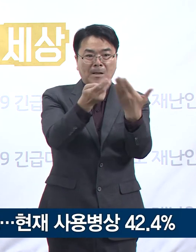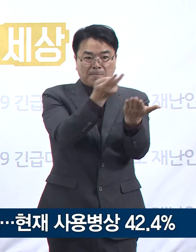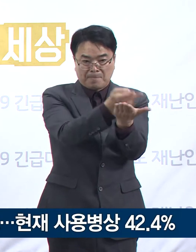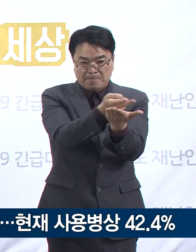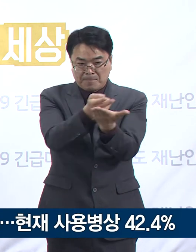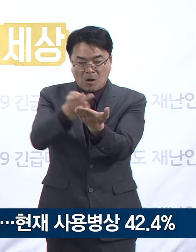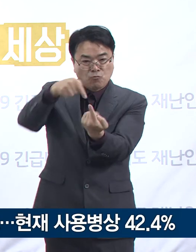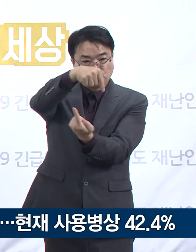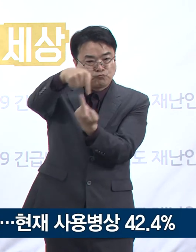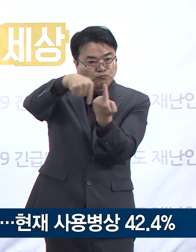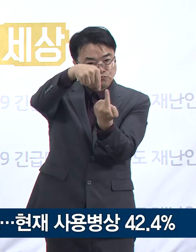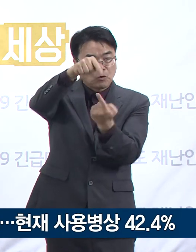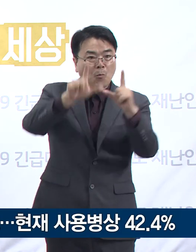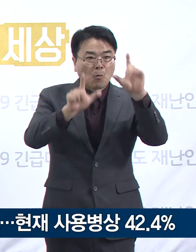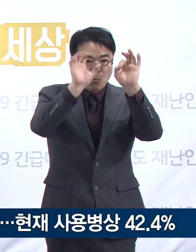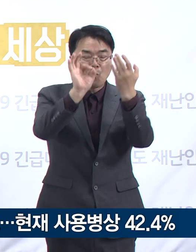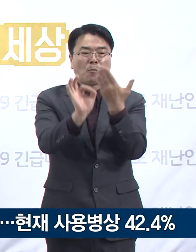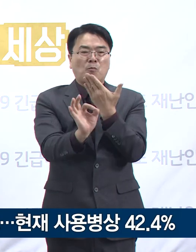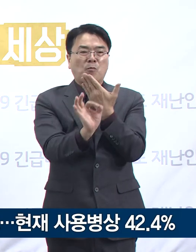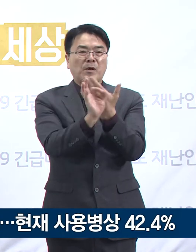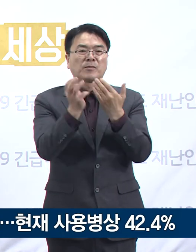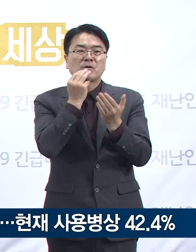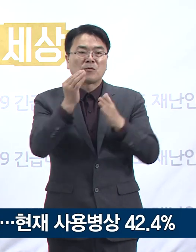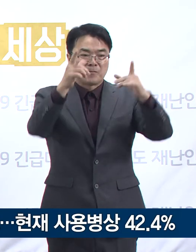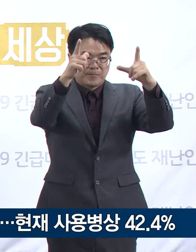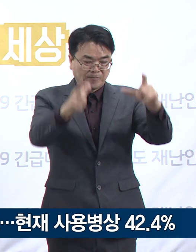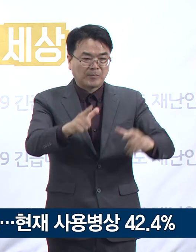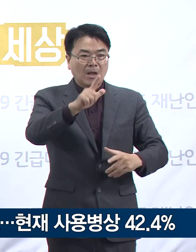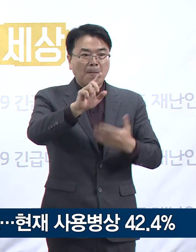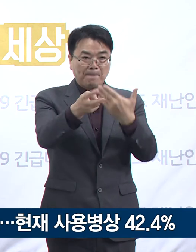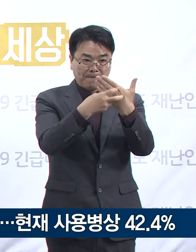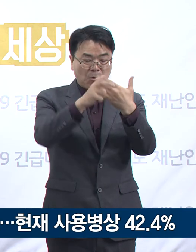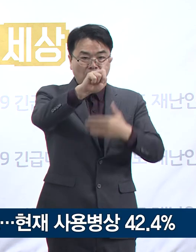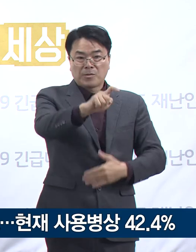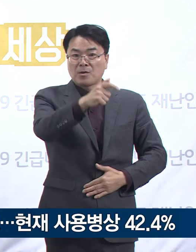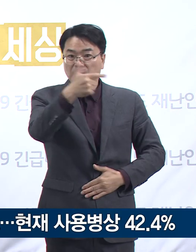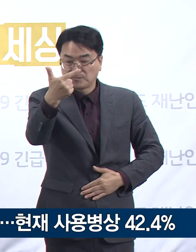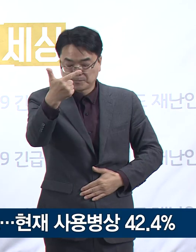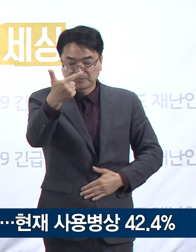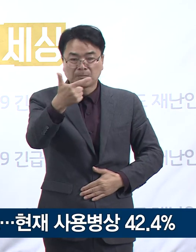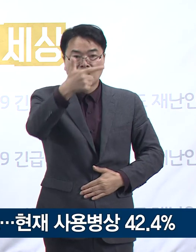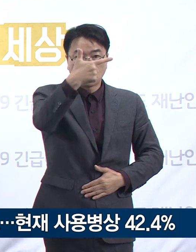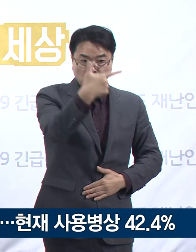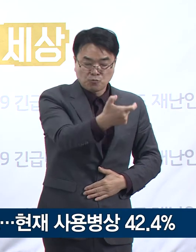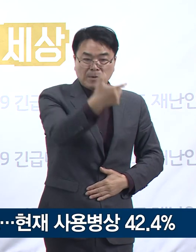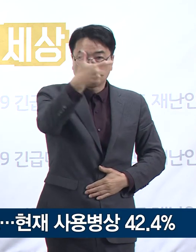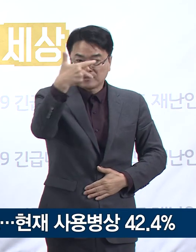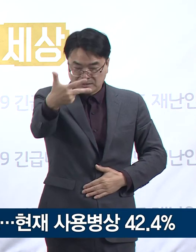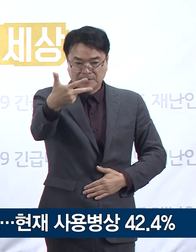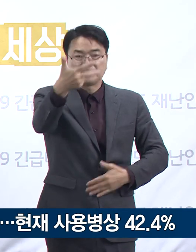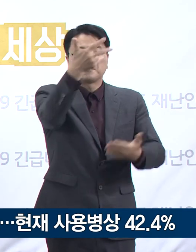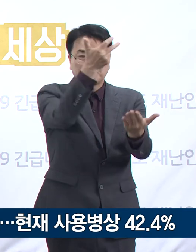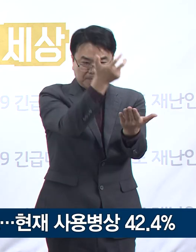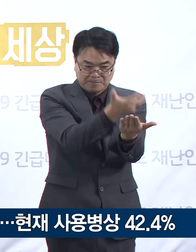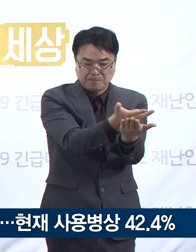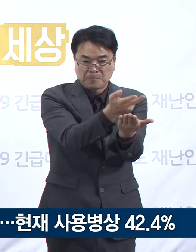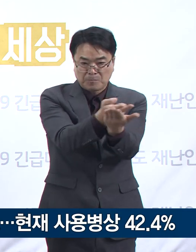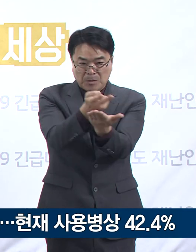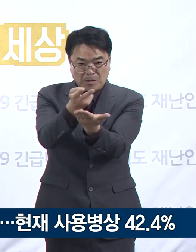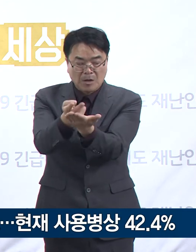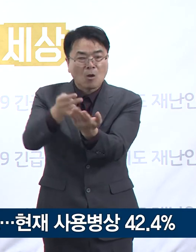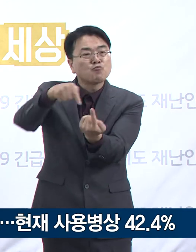9월 28일 0시 기준 경기도는 총 16개 병원에 670개의 치료 병상을 확보하고 있습니다.